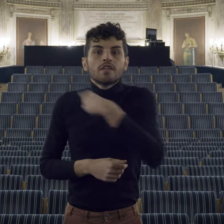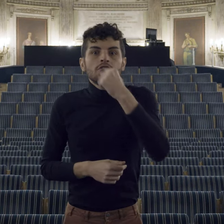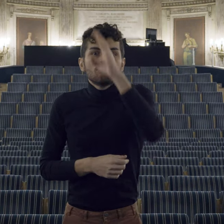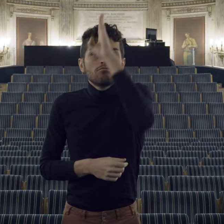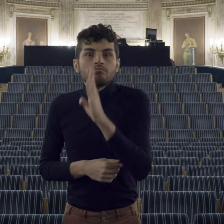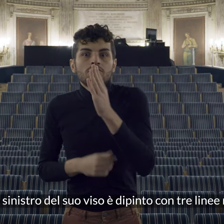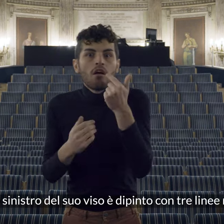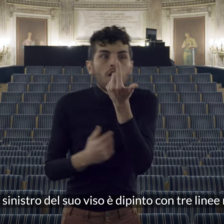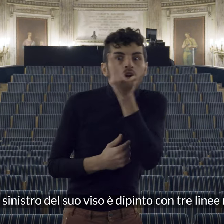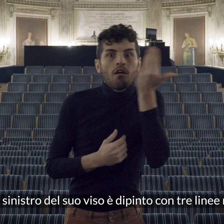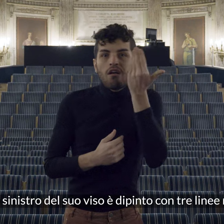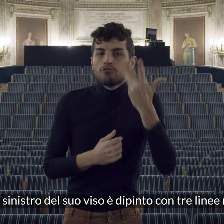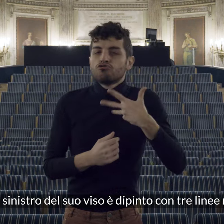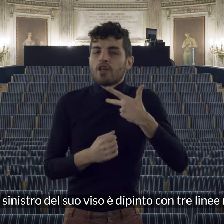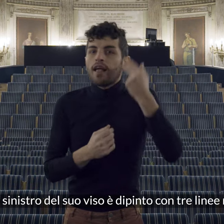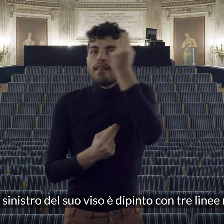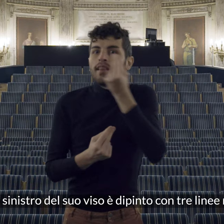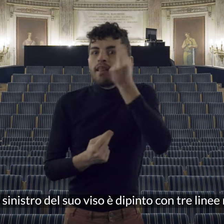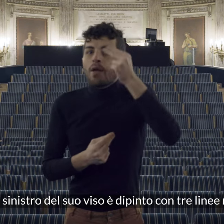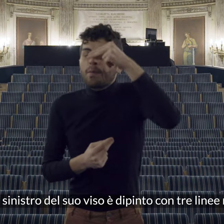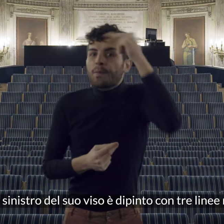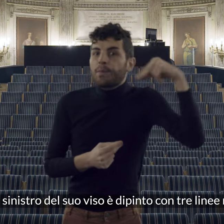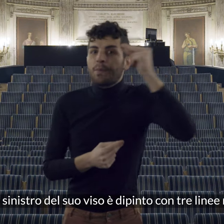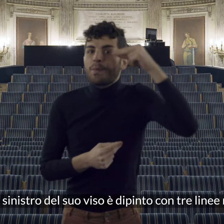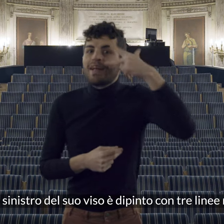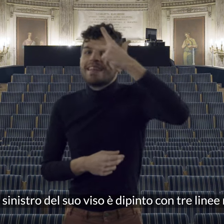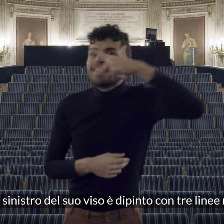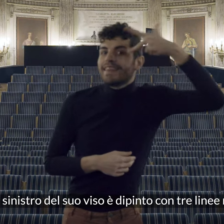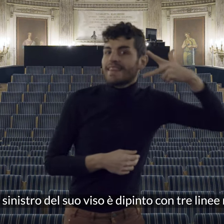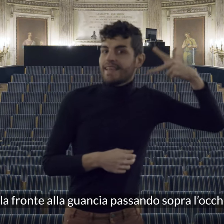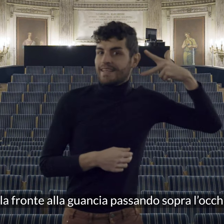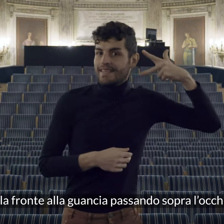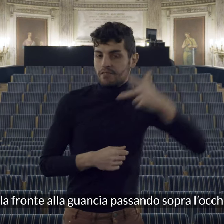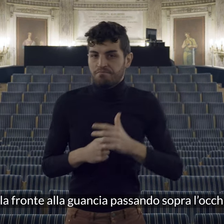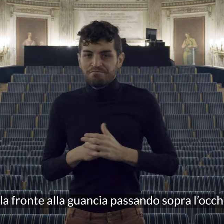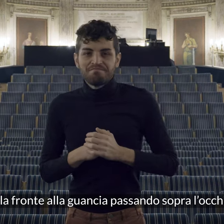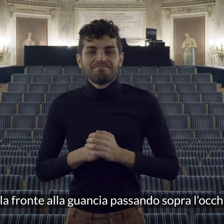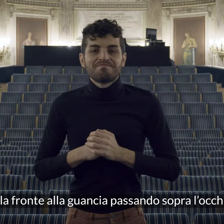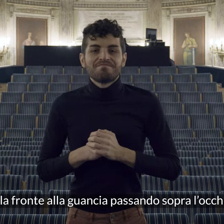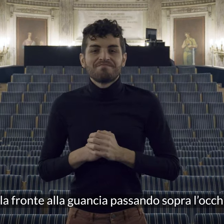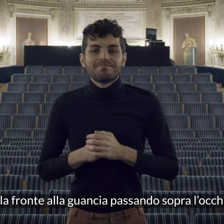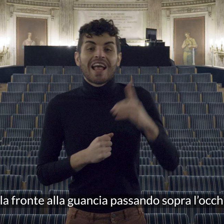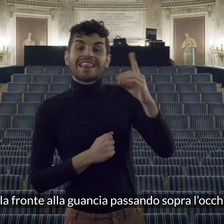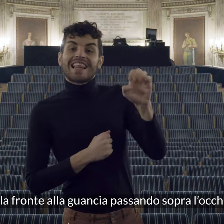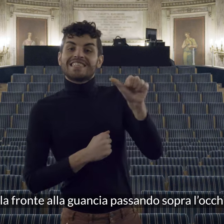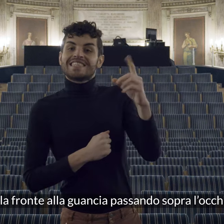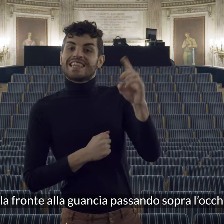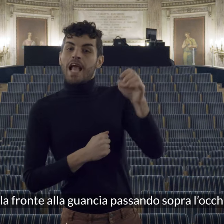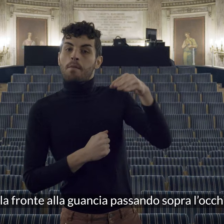il lato sinistro del suo viso è dipinto con tre linee nere dalla fronte alla guancia passando sopra l'occhio